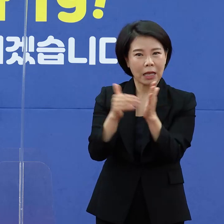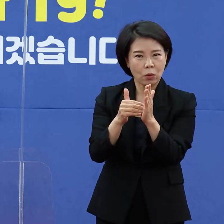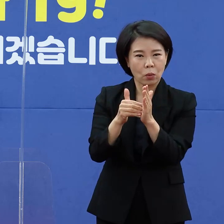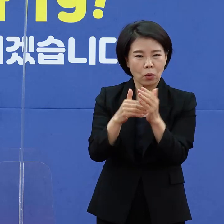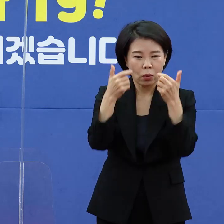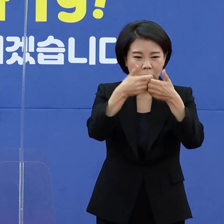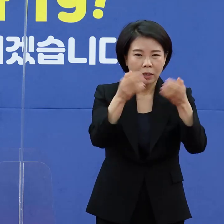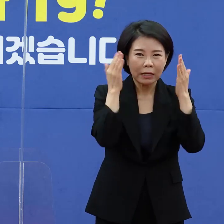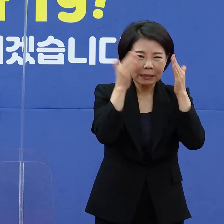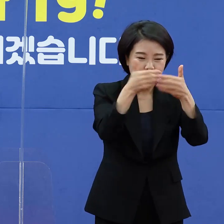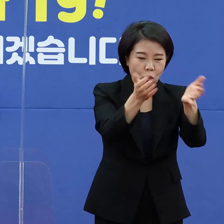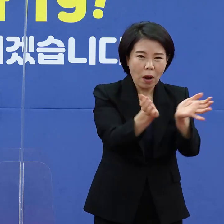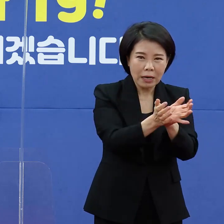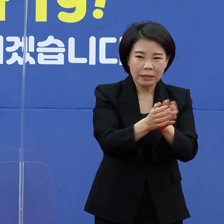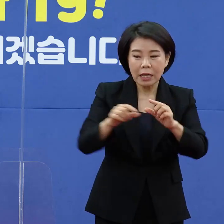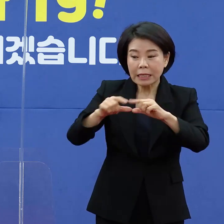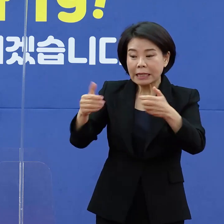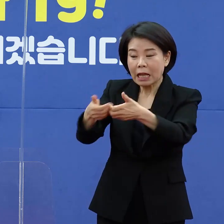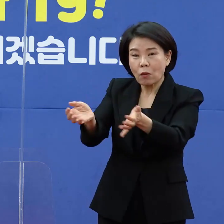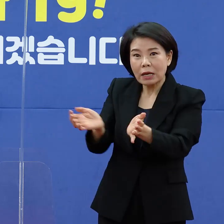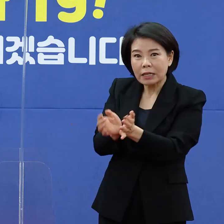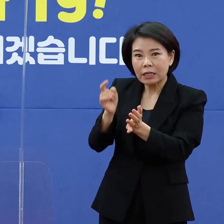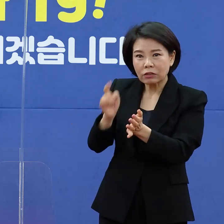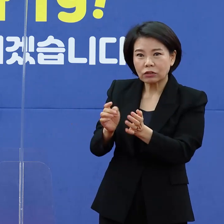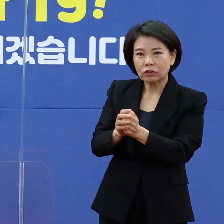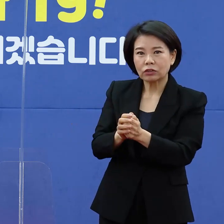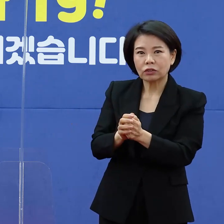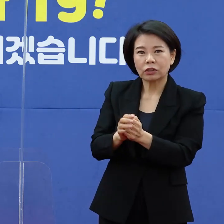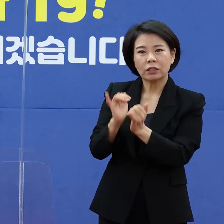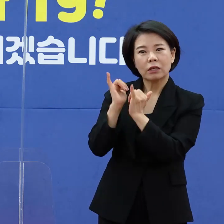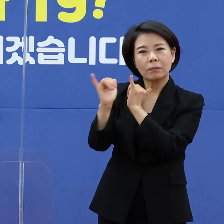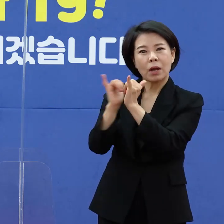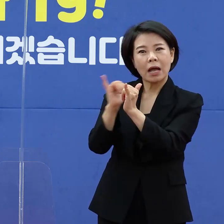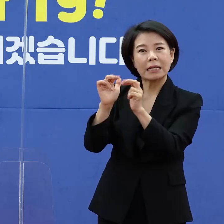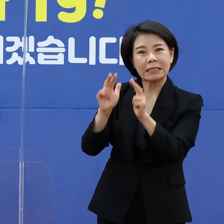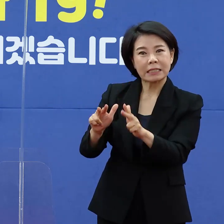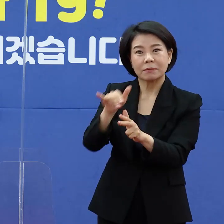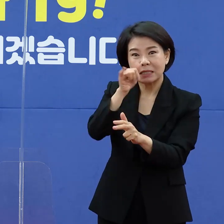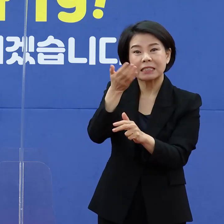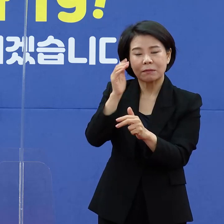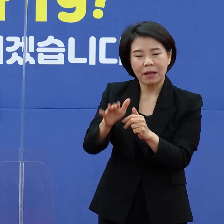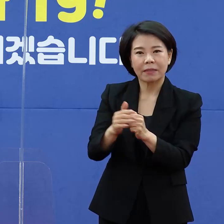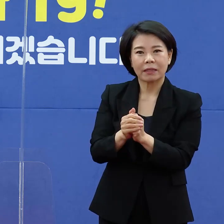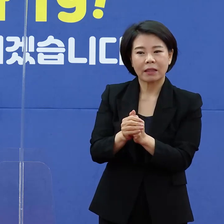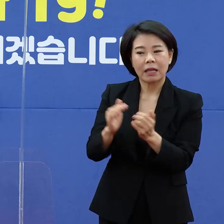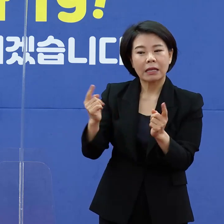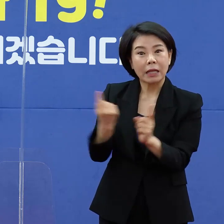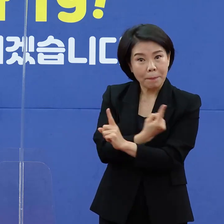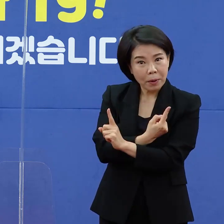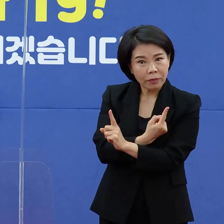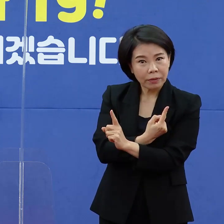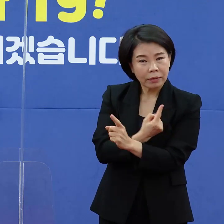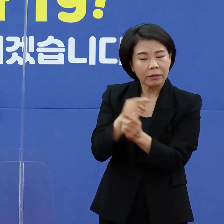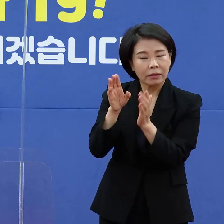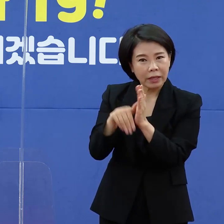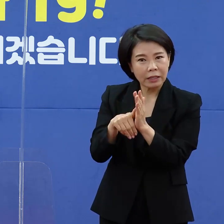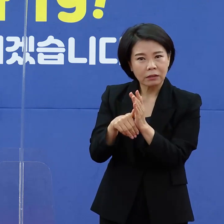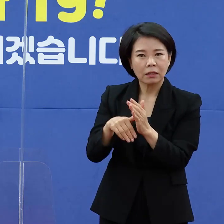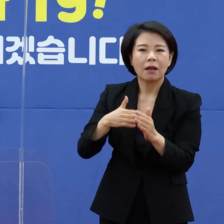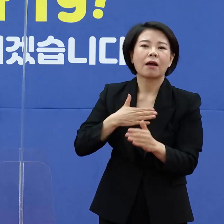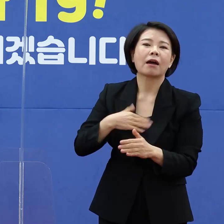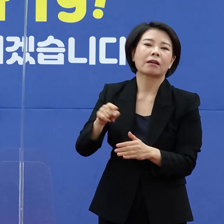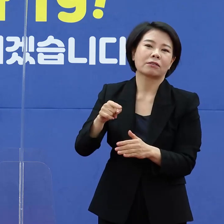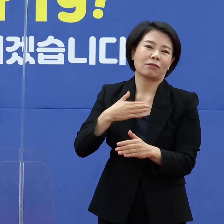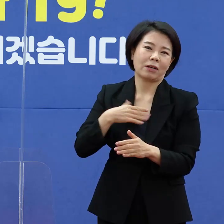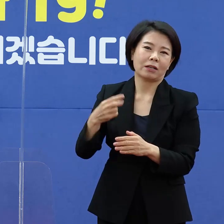대해서는 그런데 일반관리군은 1회 유선 모니터링을 현행을 하고 있는데 개편된 사항은 스스로